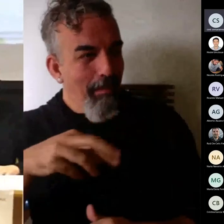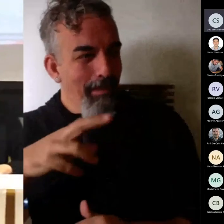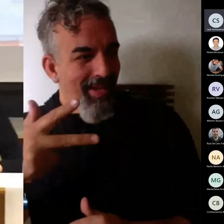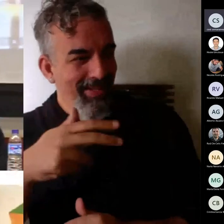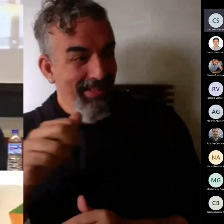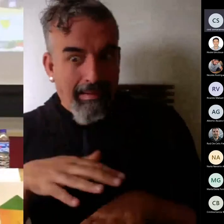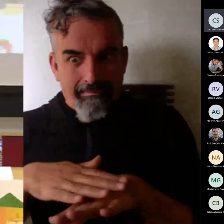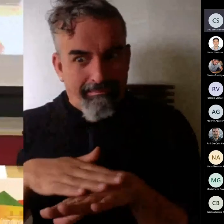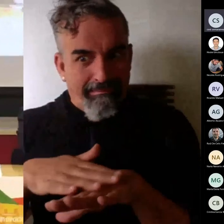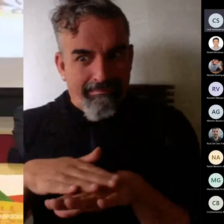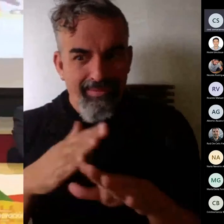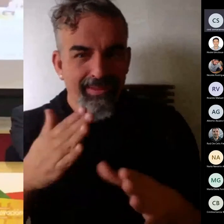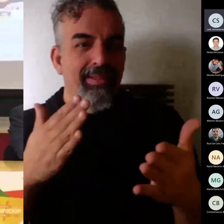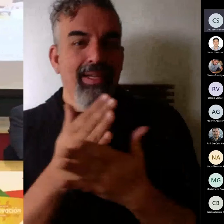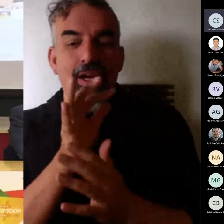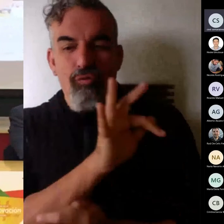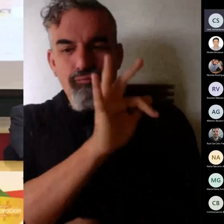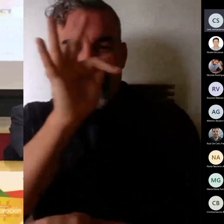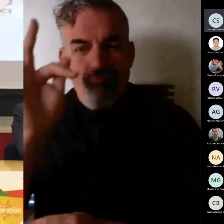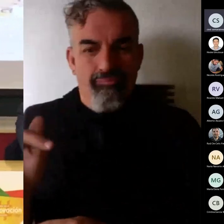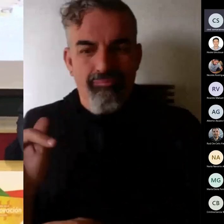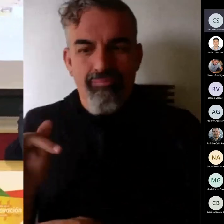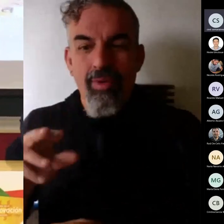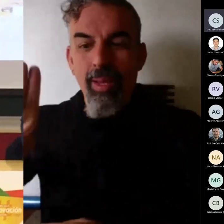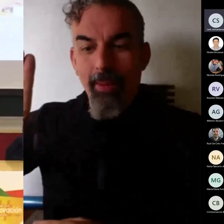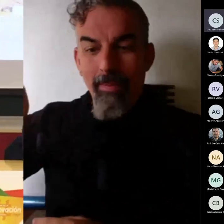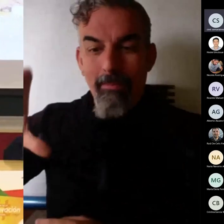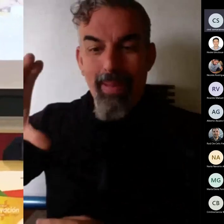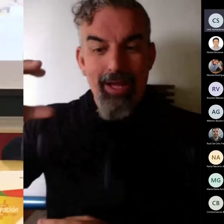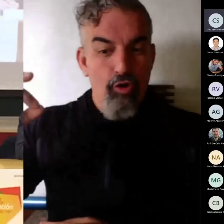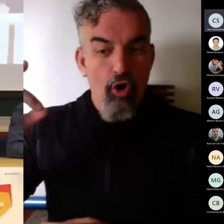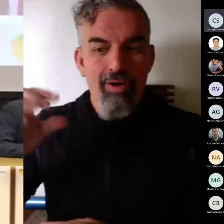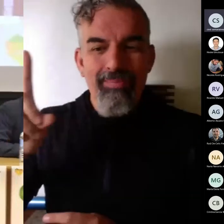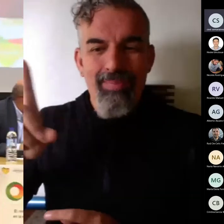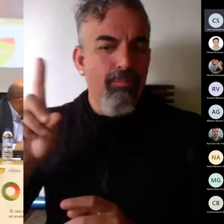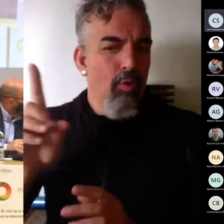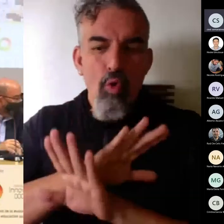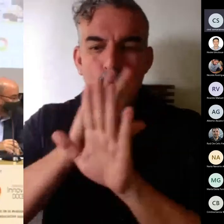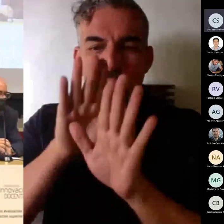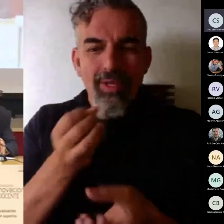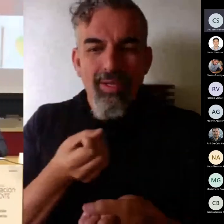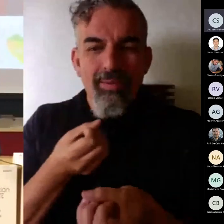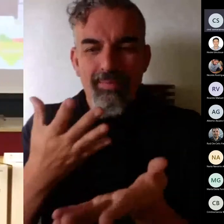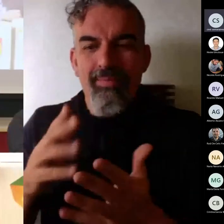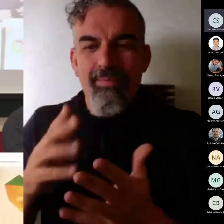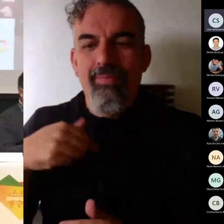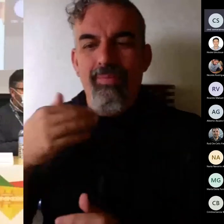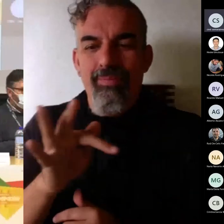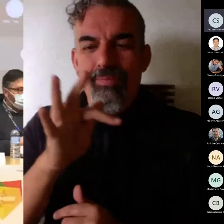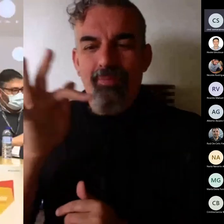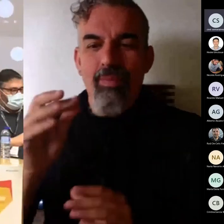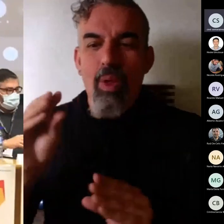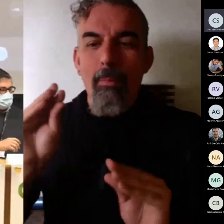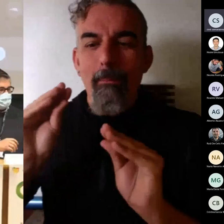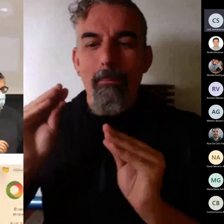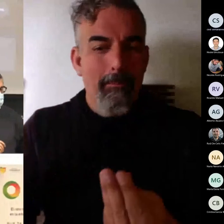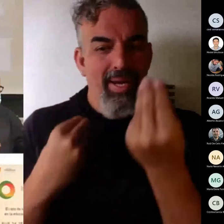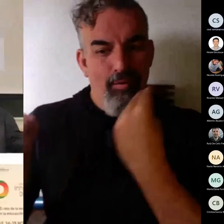perdón voy a dar la palabra a Paco para la réplica y después pasamos al turno de preguntas